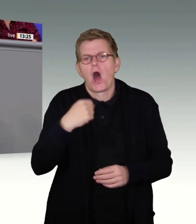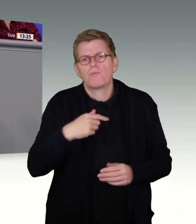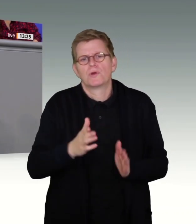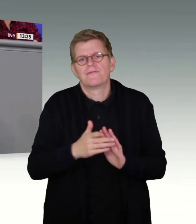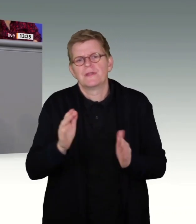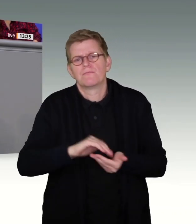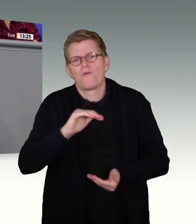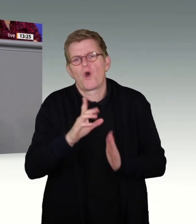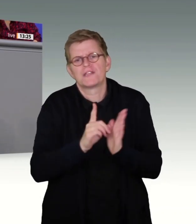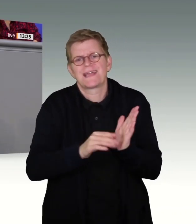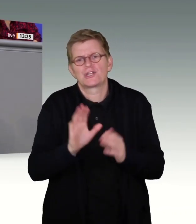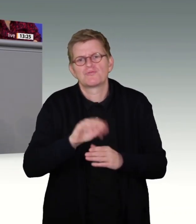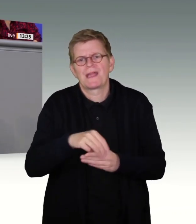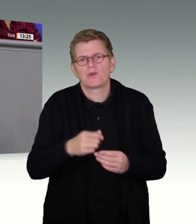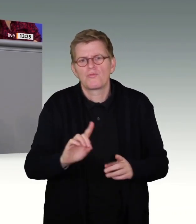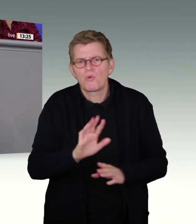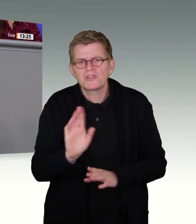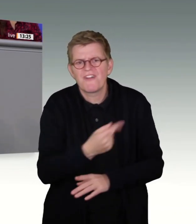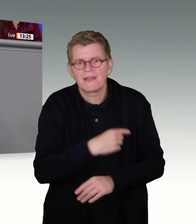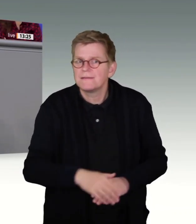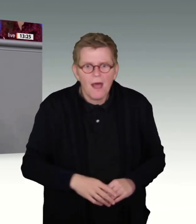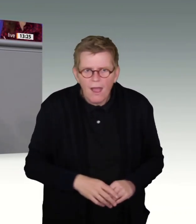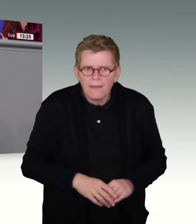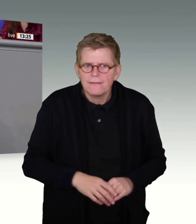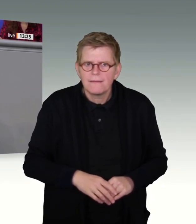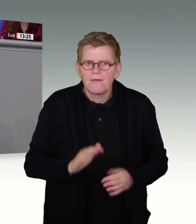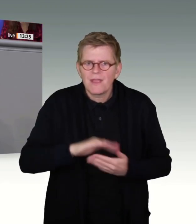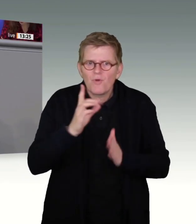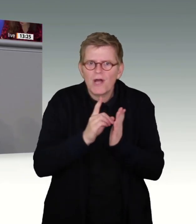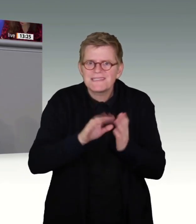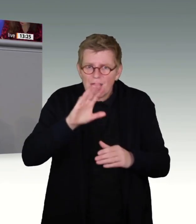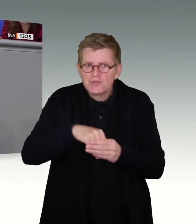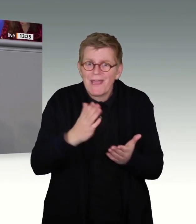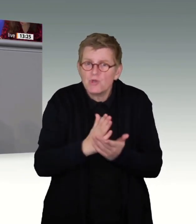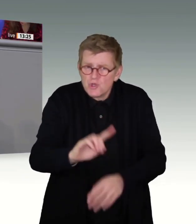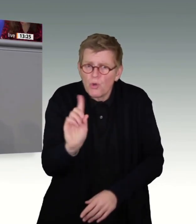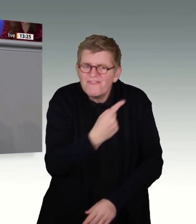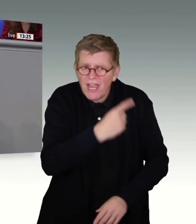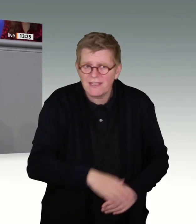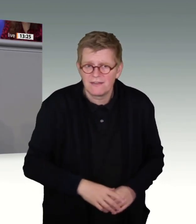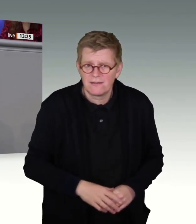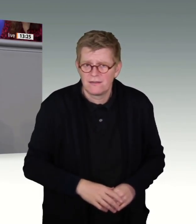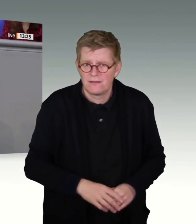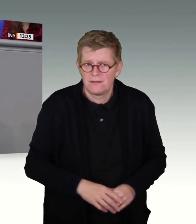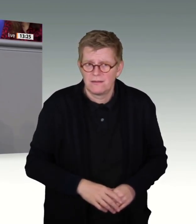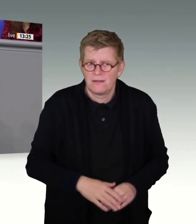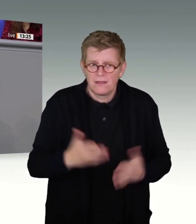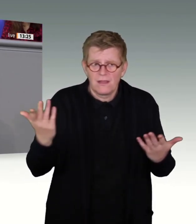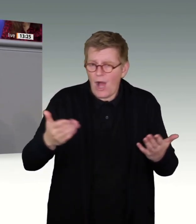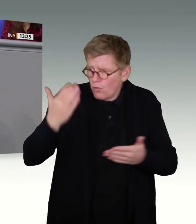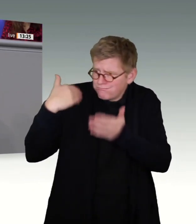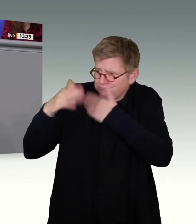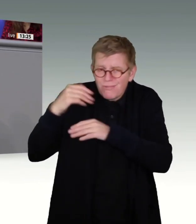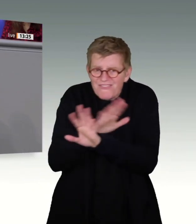Vorratsdatenspeicherung muss weg. Nein, das ist nicht wahr. Die Vorratsdatenspeicherung ist weg. Sie war, auch wenn es Ihnen nicht passt, den letzten Jahren nie da.